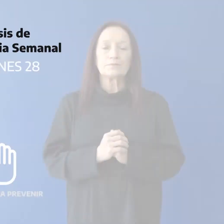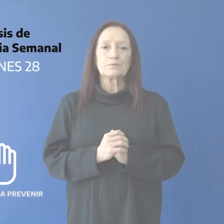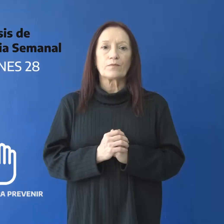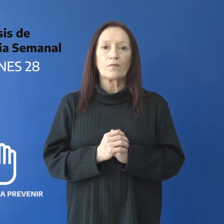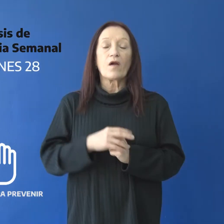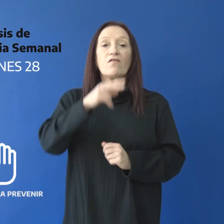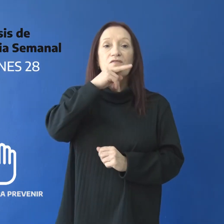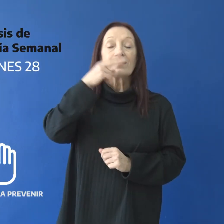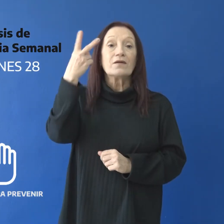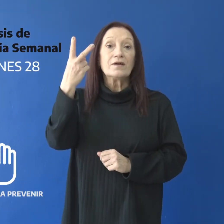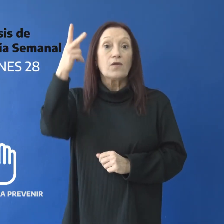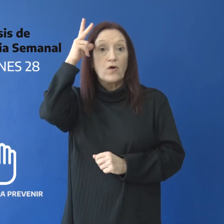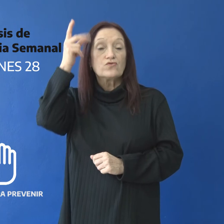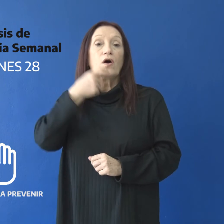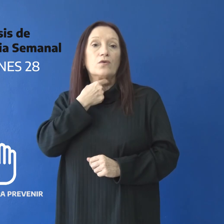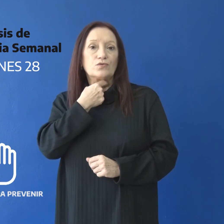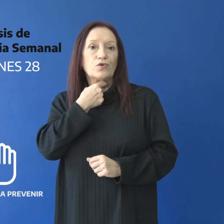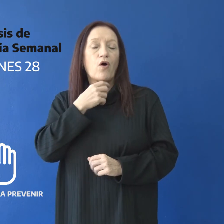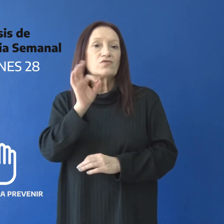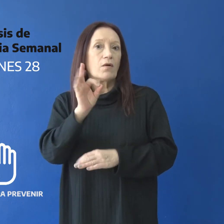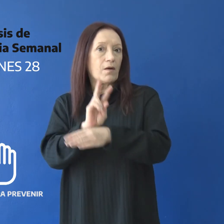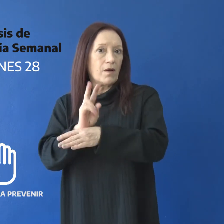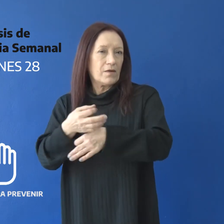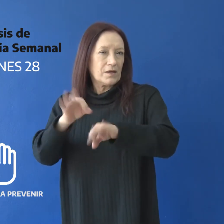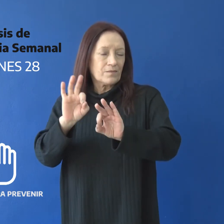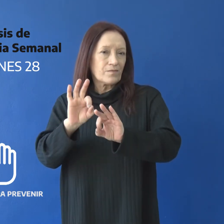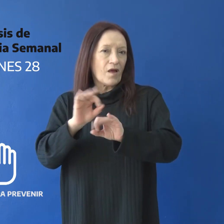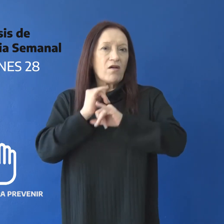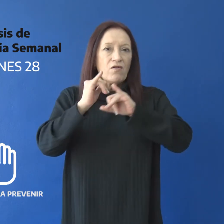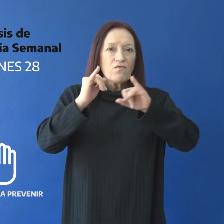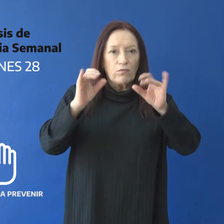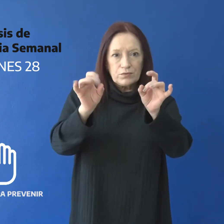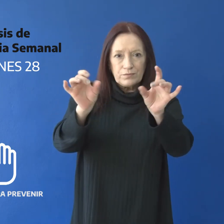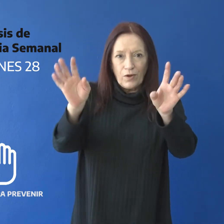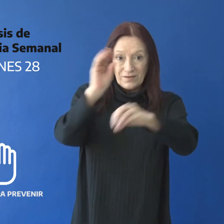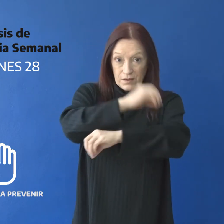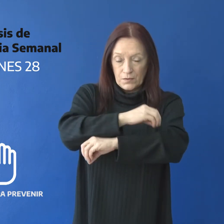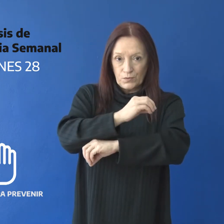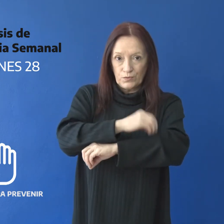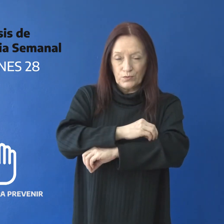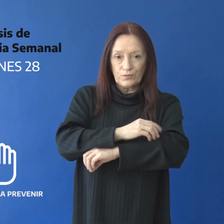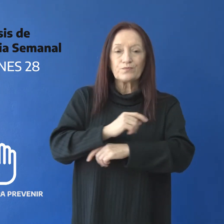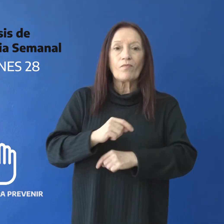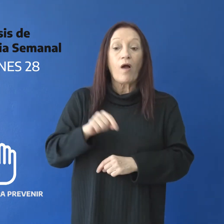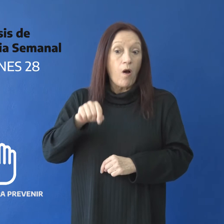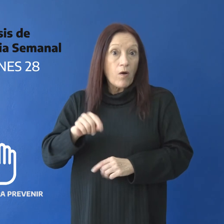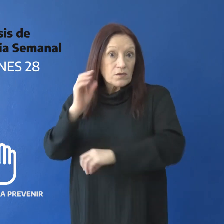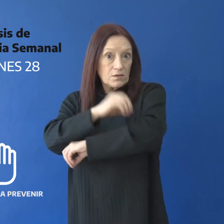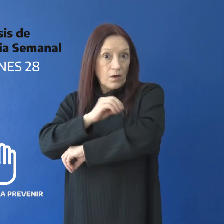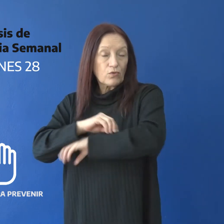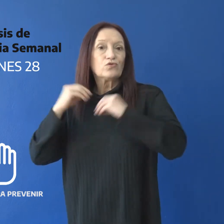Viernes 28 Saber para Prevenir Informe Epidemiológico Santa Cruz registra